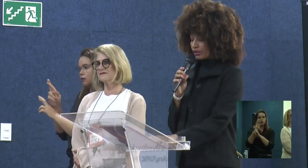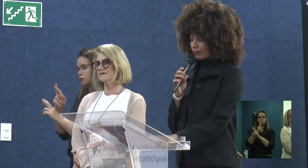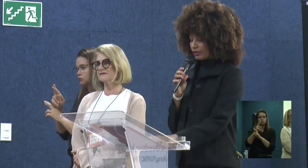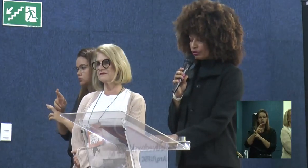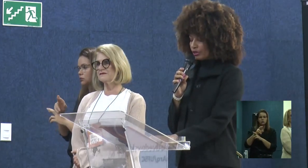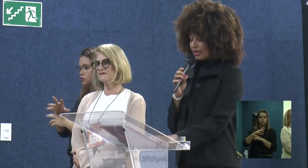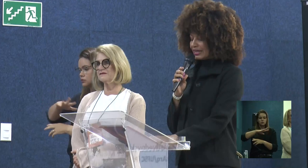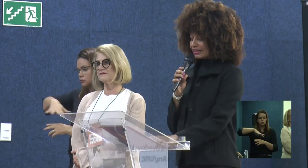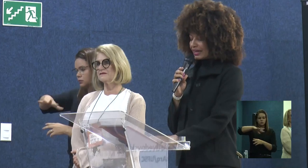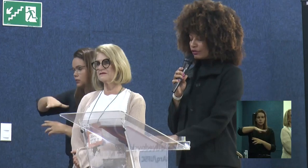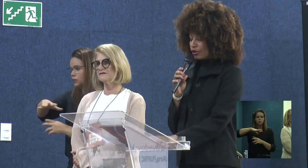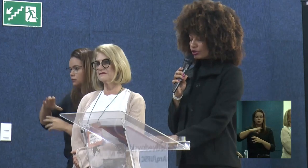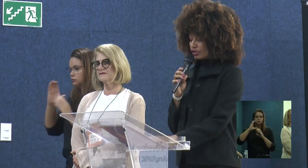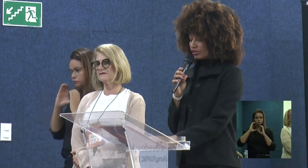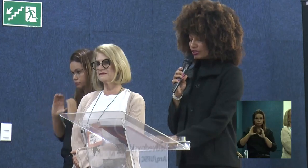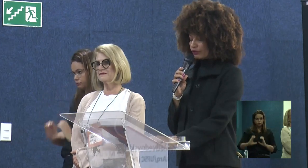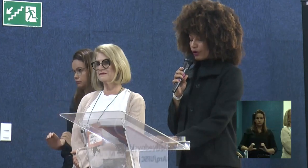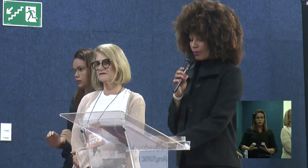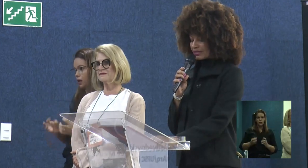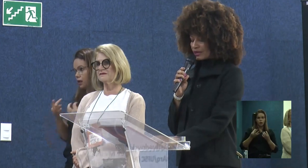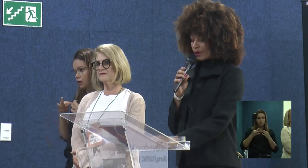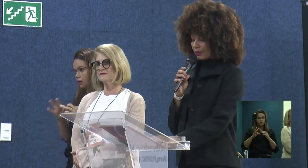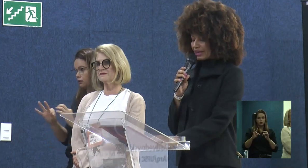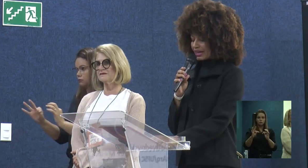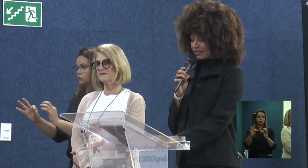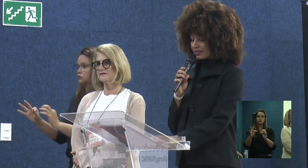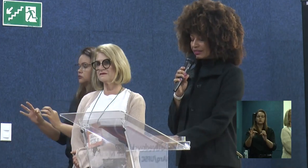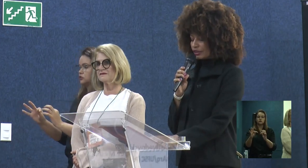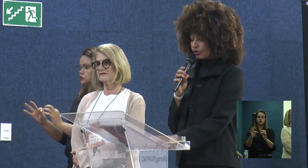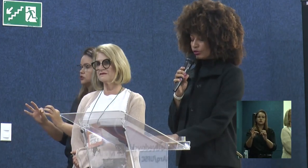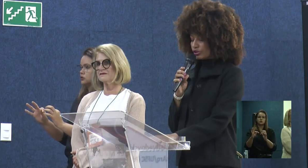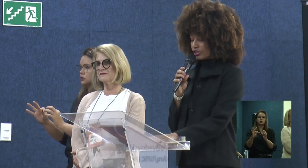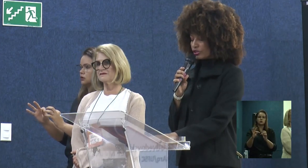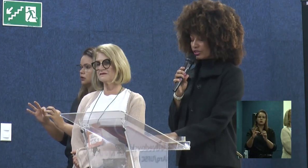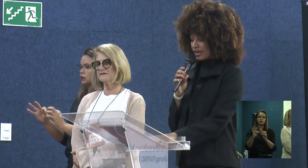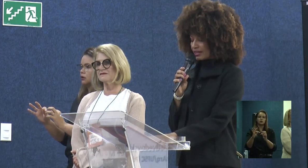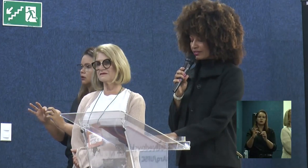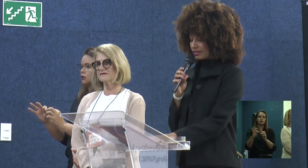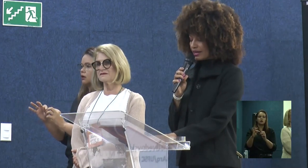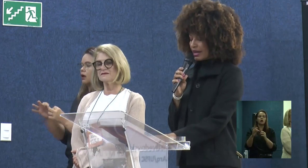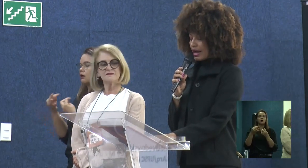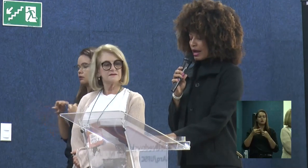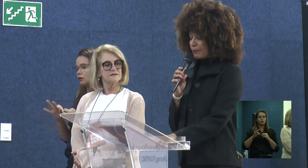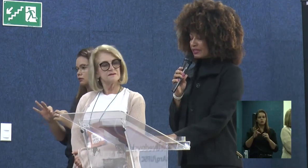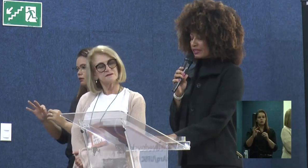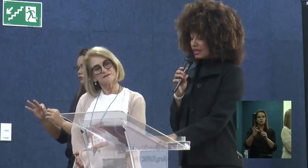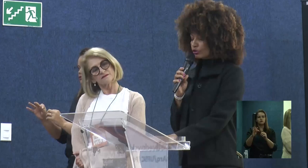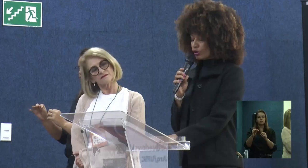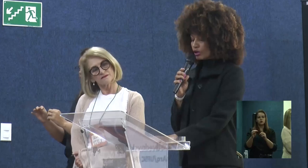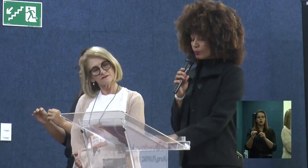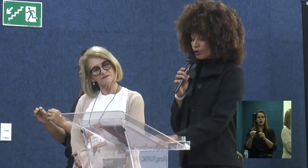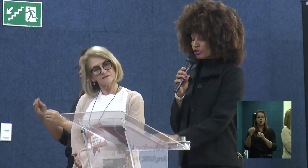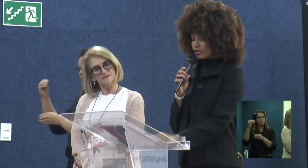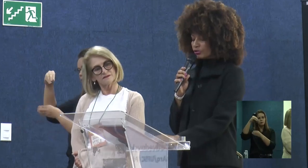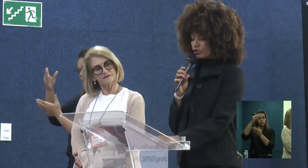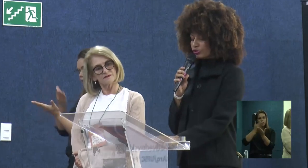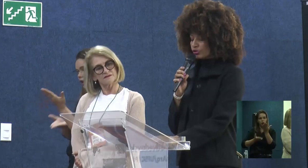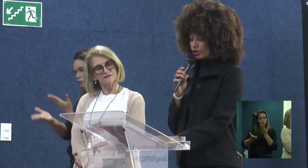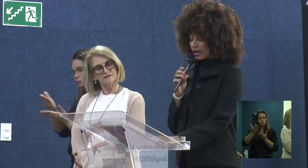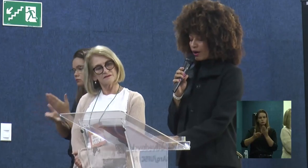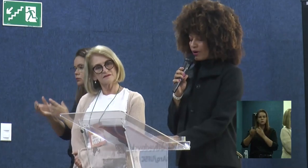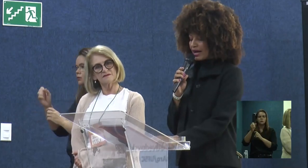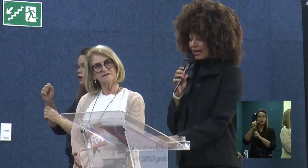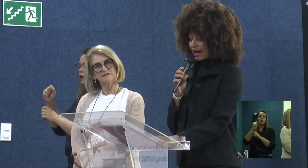Ambiente e Comportamento, Tecnologias de Informação Aplicadas a Tecnologias Sociais. É pesquisadora no